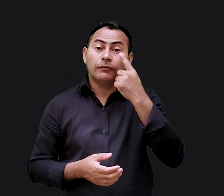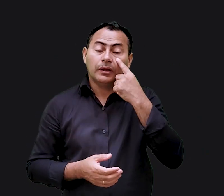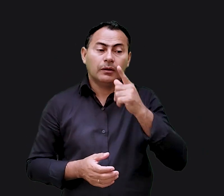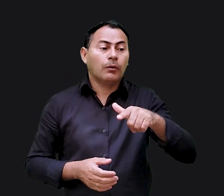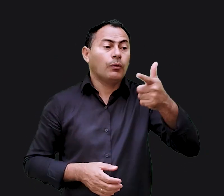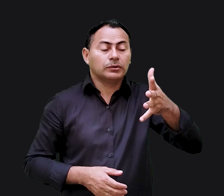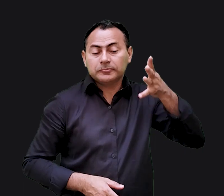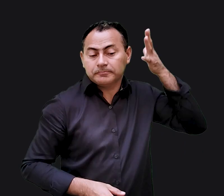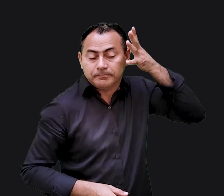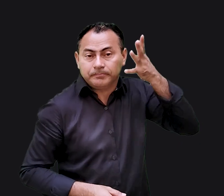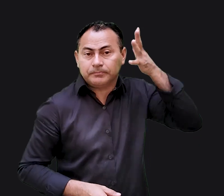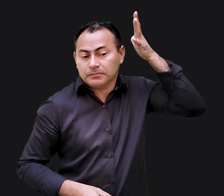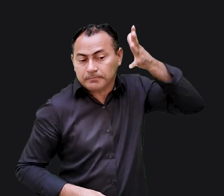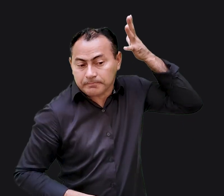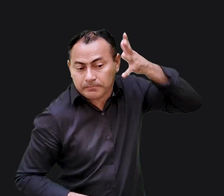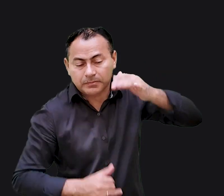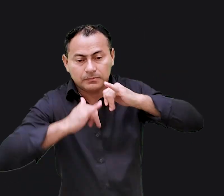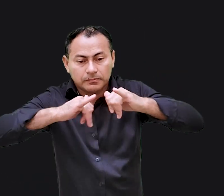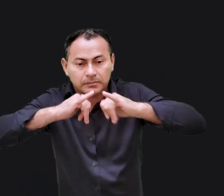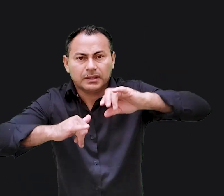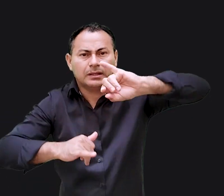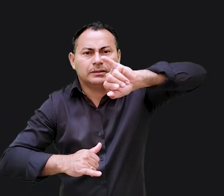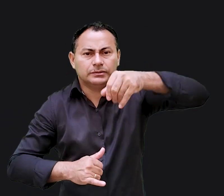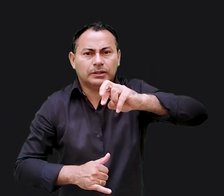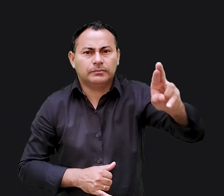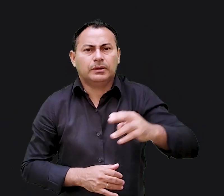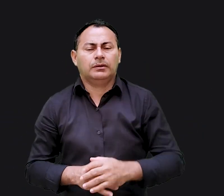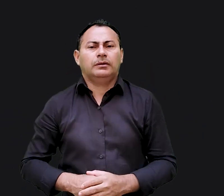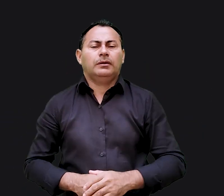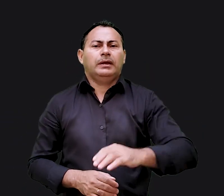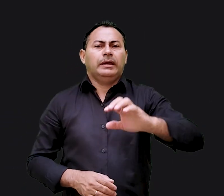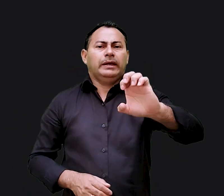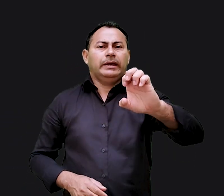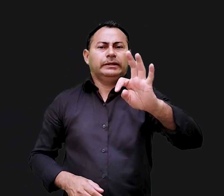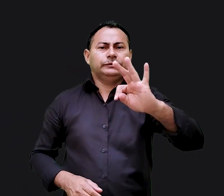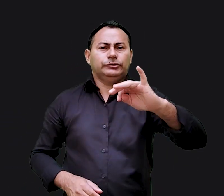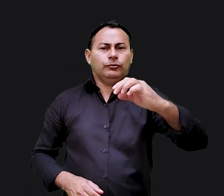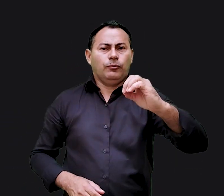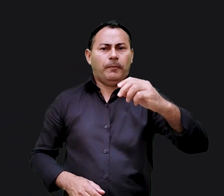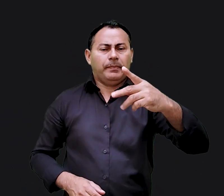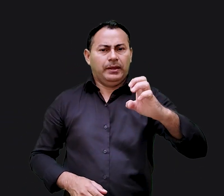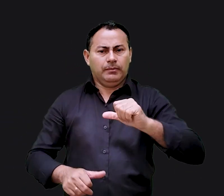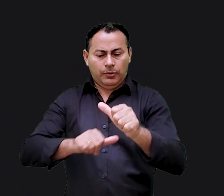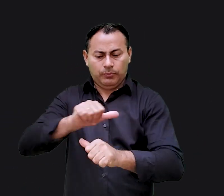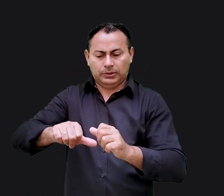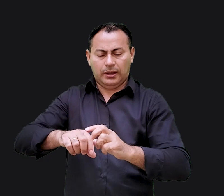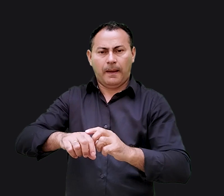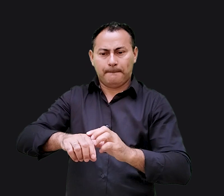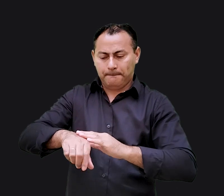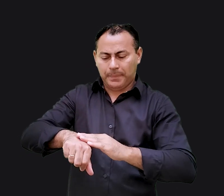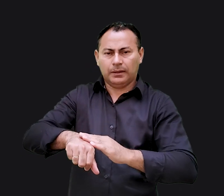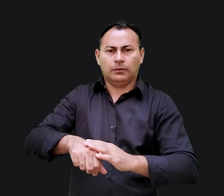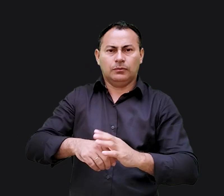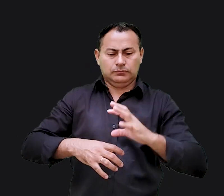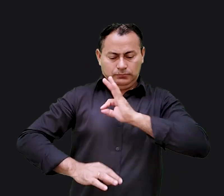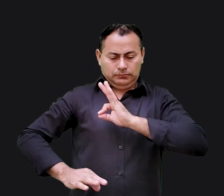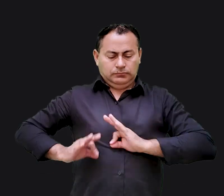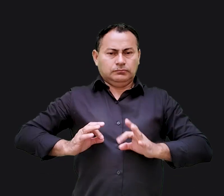vamos ver um esboço de outro sermão de Jeremias será que o etíope pode mudar a sua pele? ou o